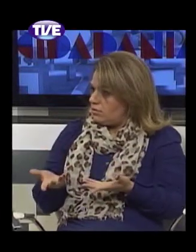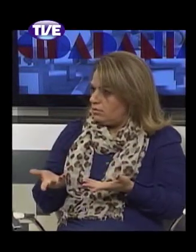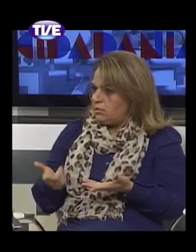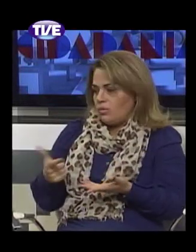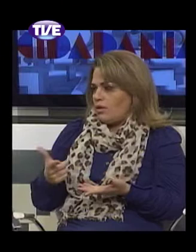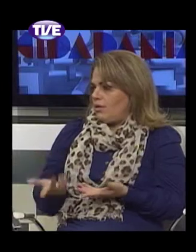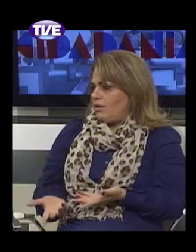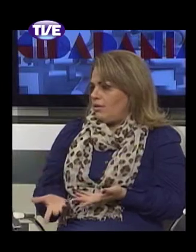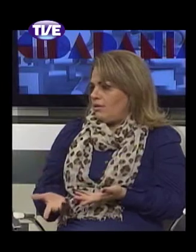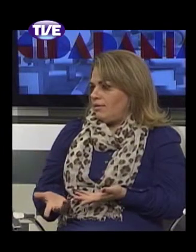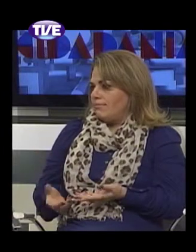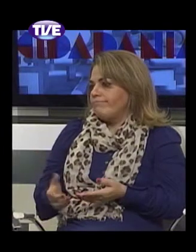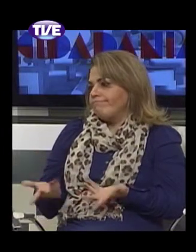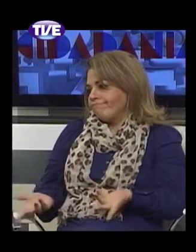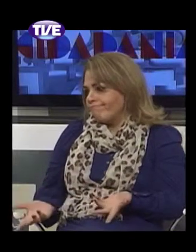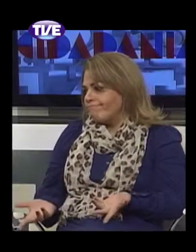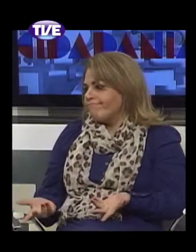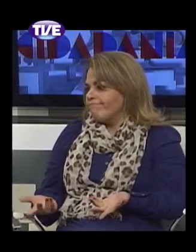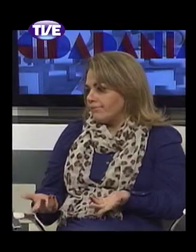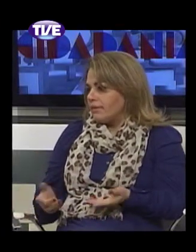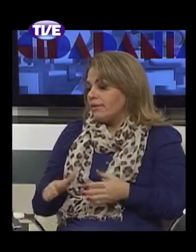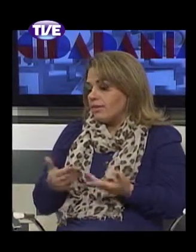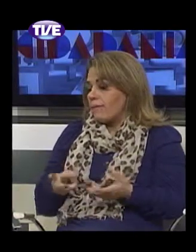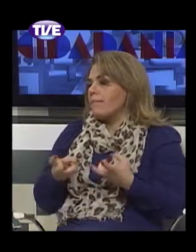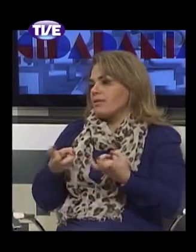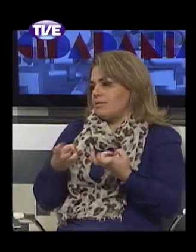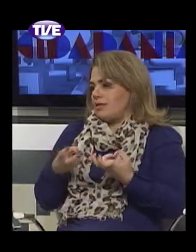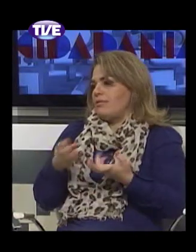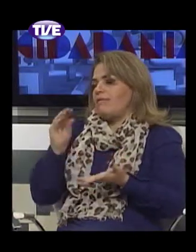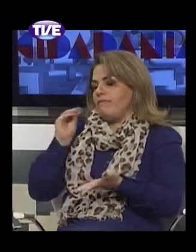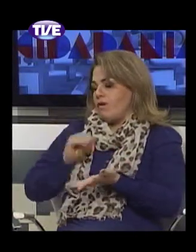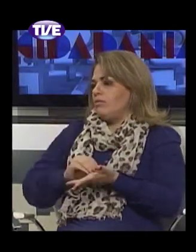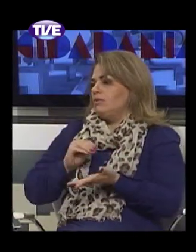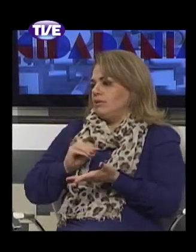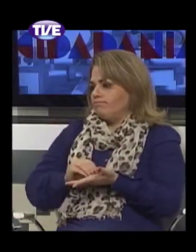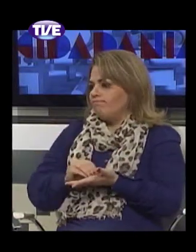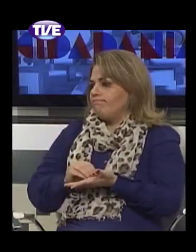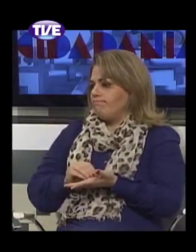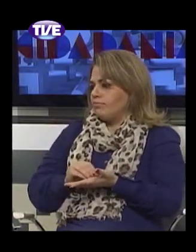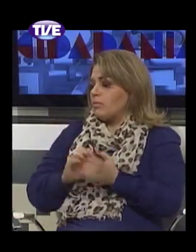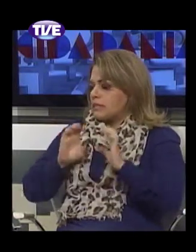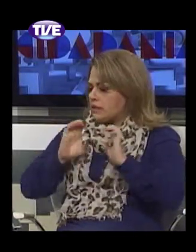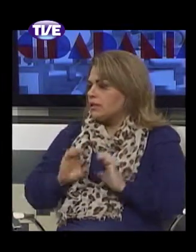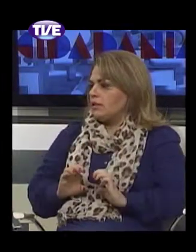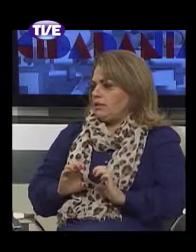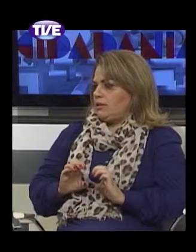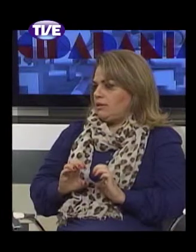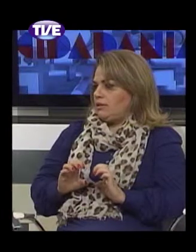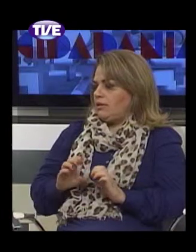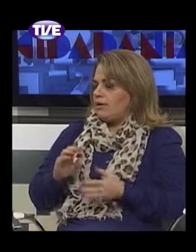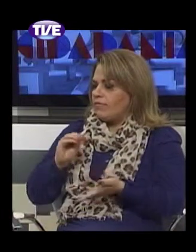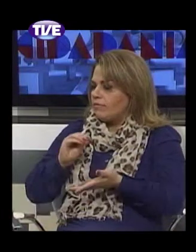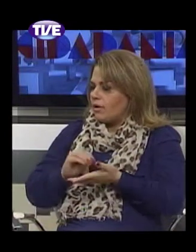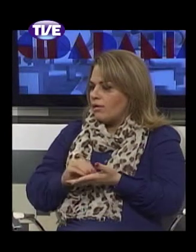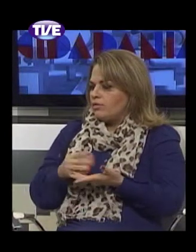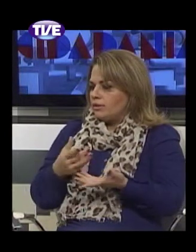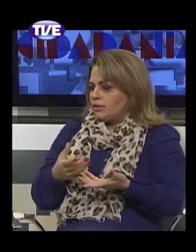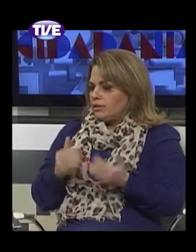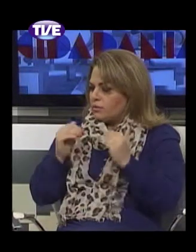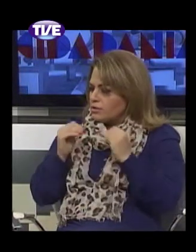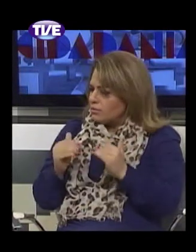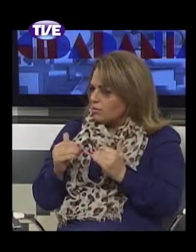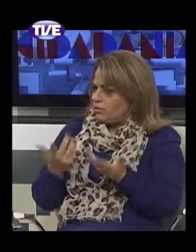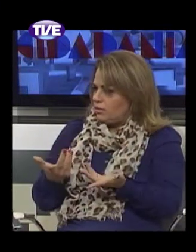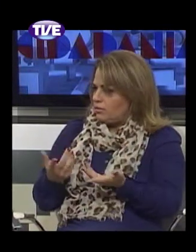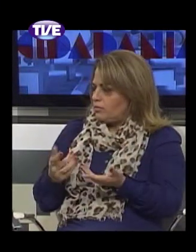falhando muito do ponto de vista dos direitos, né, de construirmos, de fato, uma cidadania que permita a inclusão plena, né, e